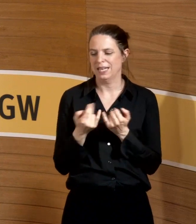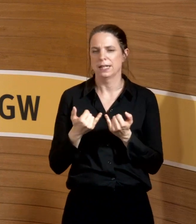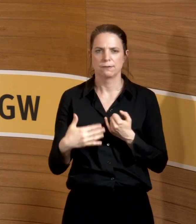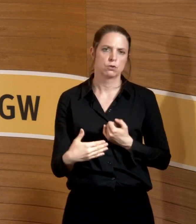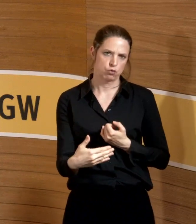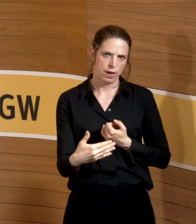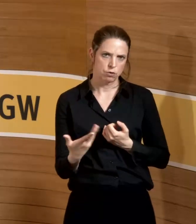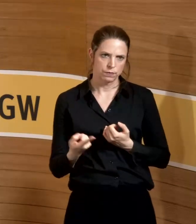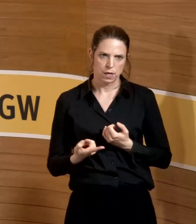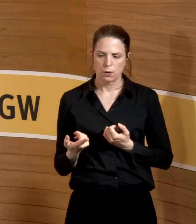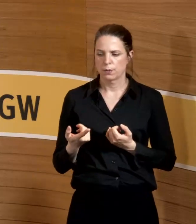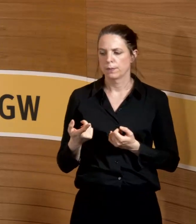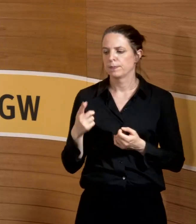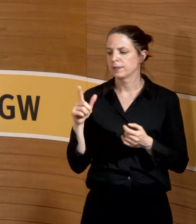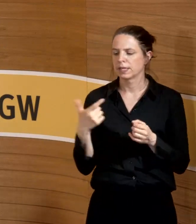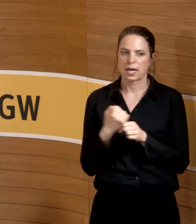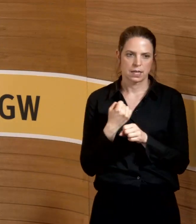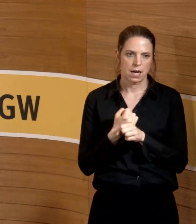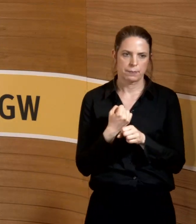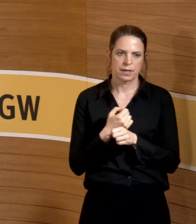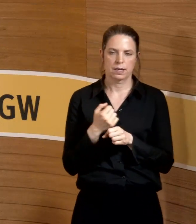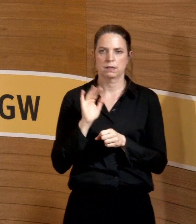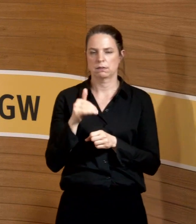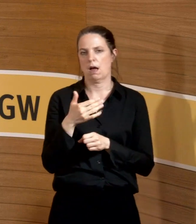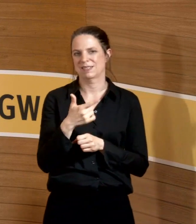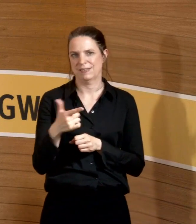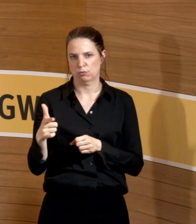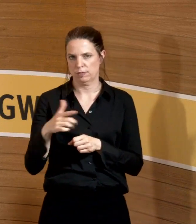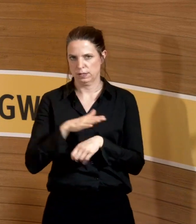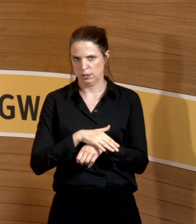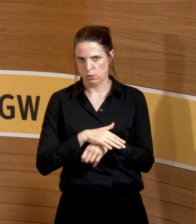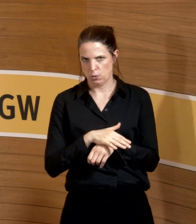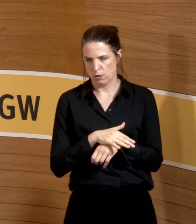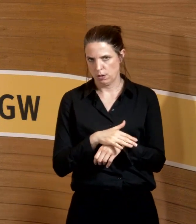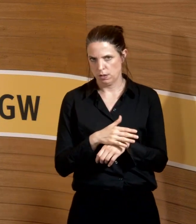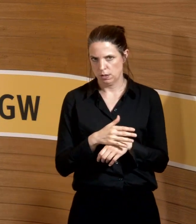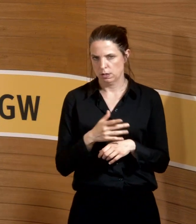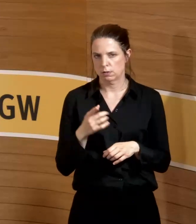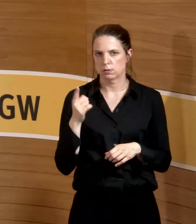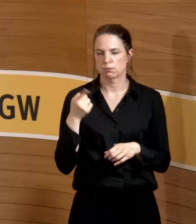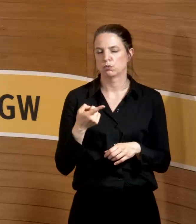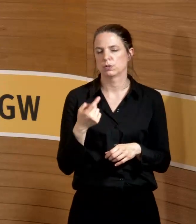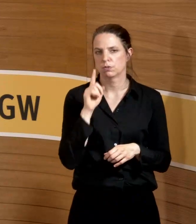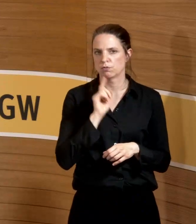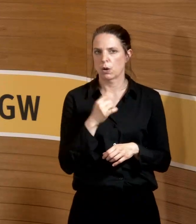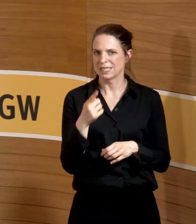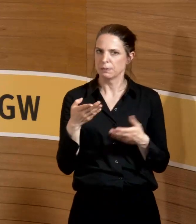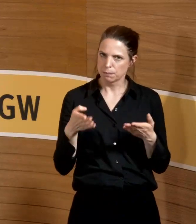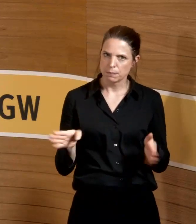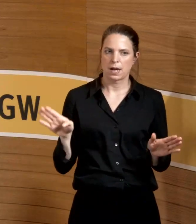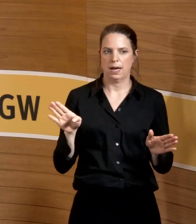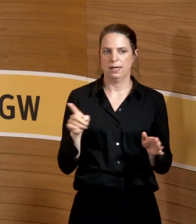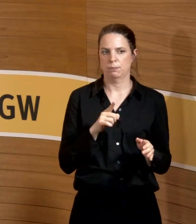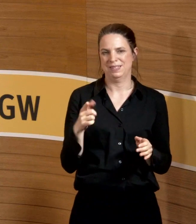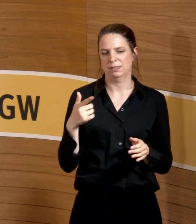Schwangerschaft. Keine Arbeiten nach 22 Uhr. Auch da muss man sozusagen, muss die Frau sich bereit erklären,